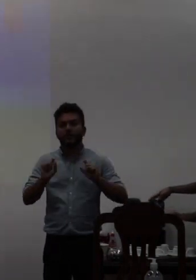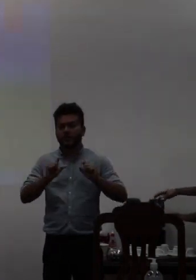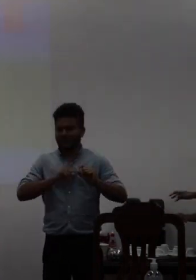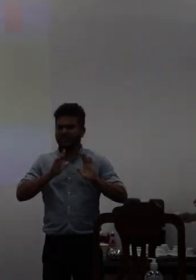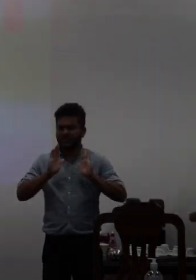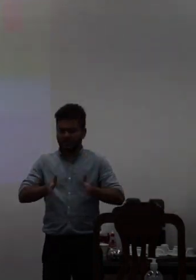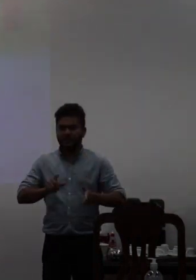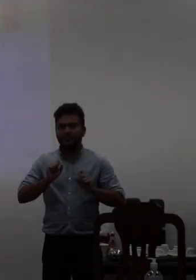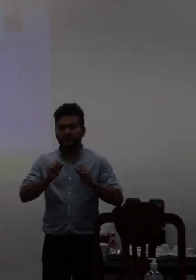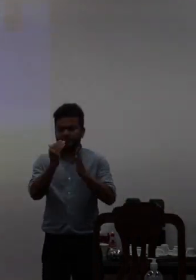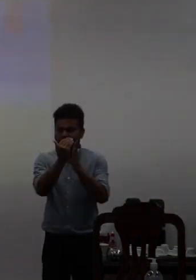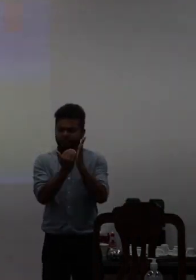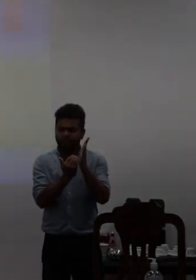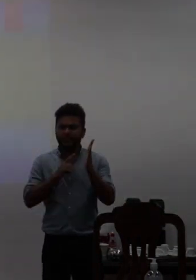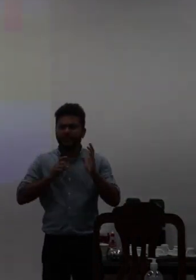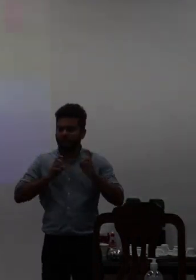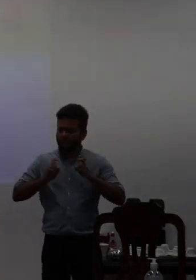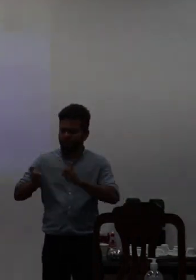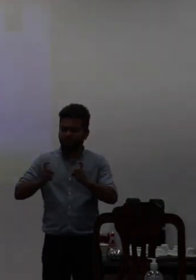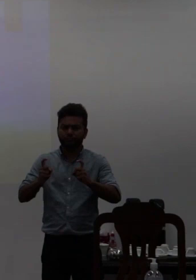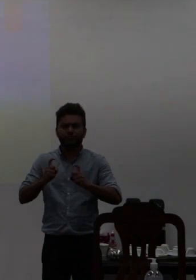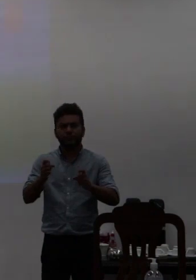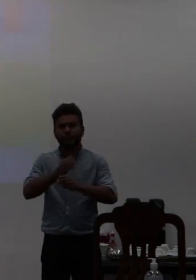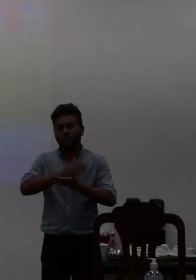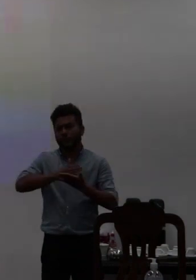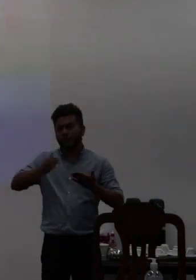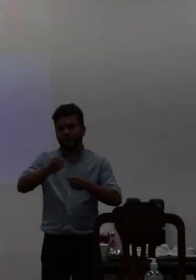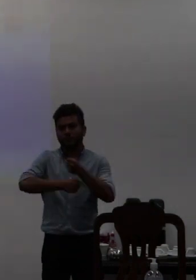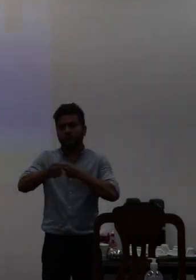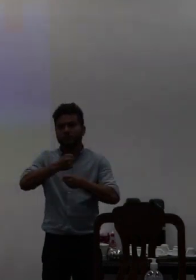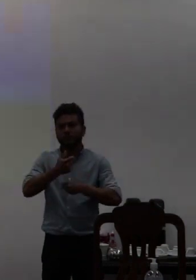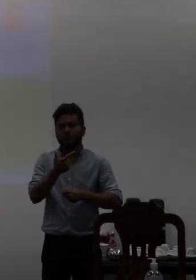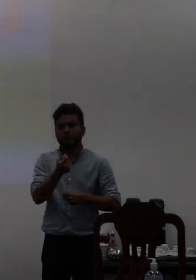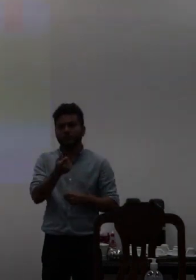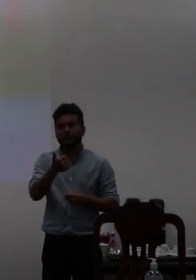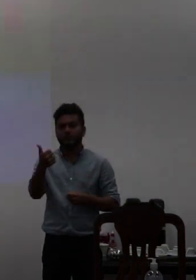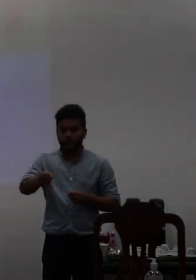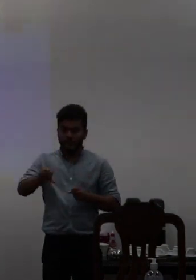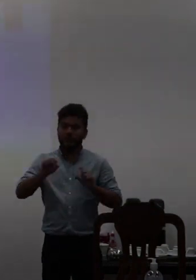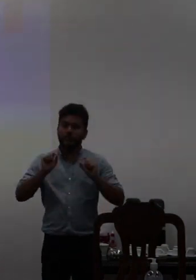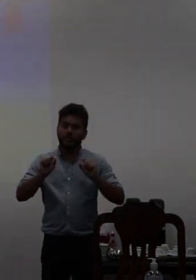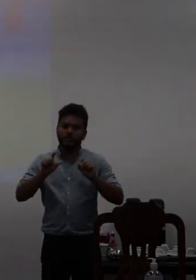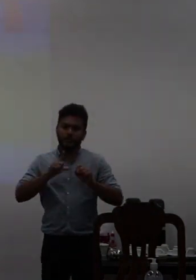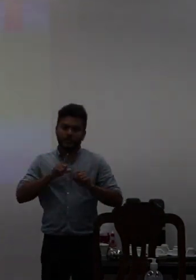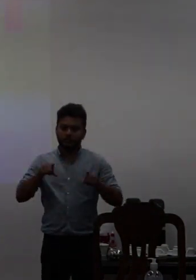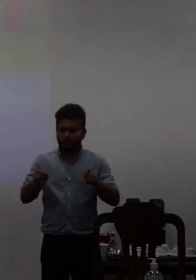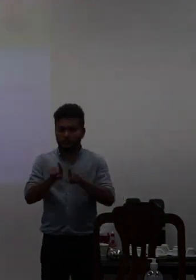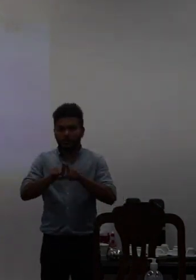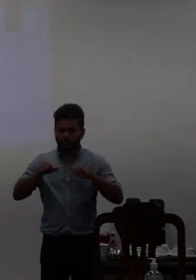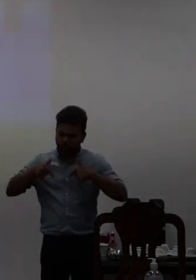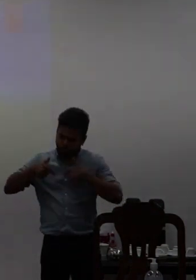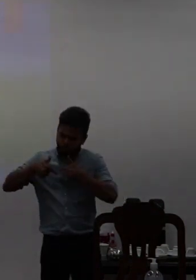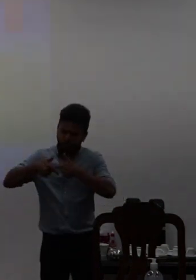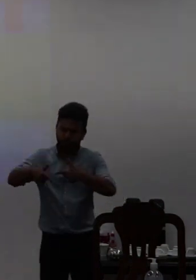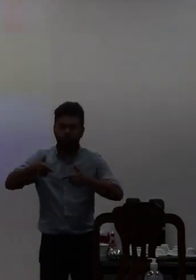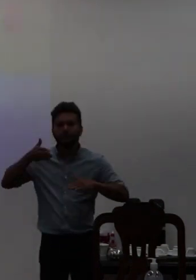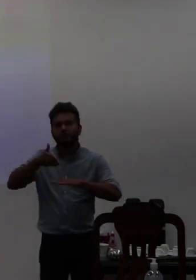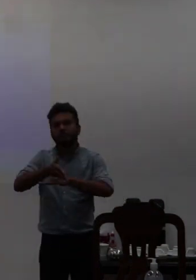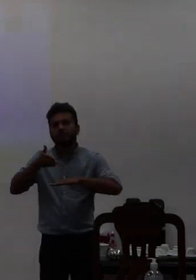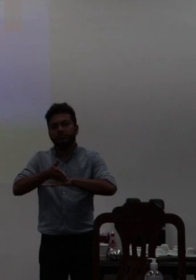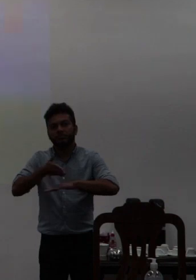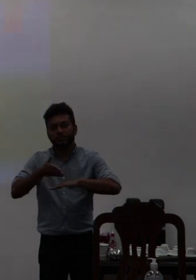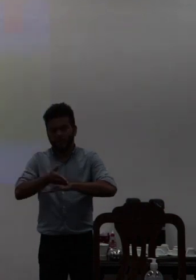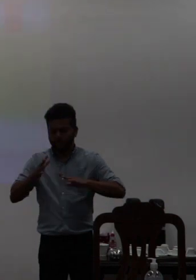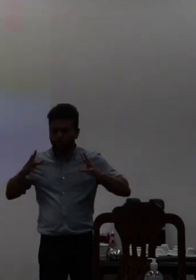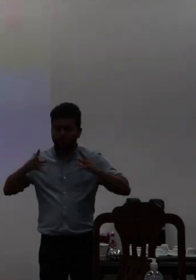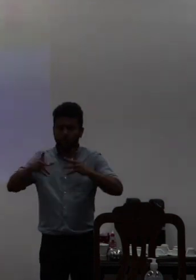instituição que foi feita lá em 2019 e que fosse garantido aí também a ampla participação então tudo que foi